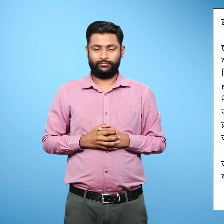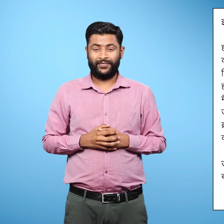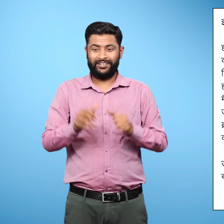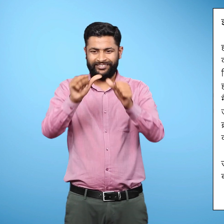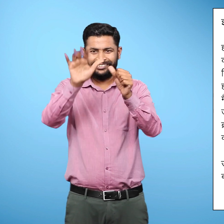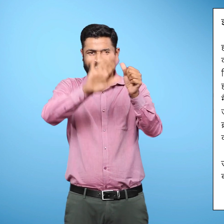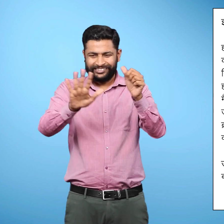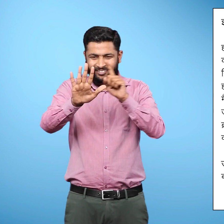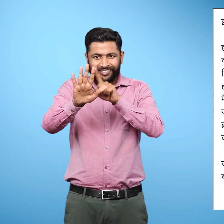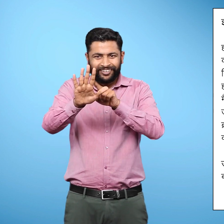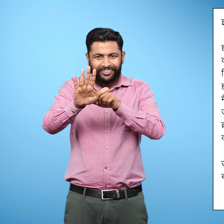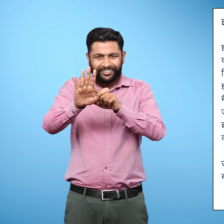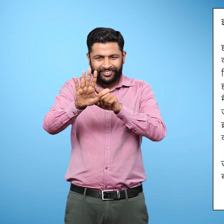एशिया में स्थिद भारत में,